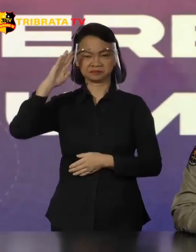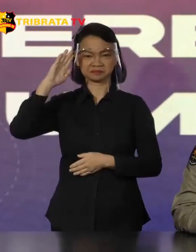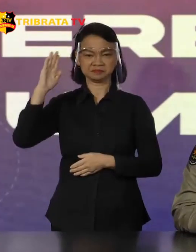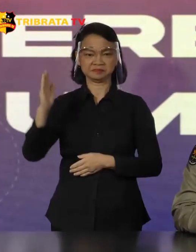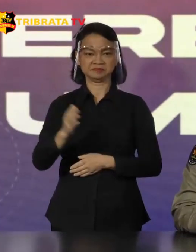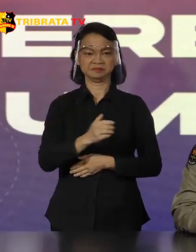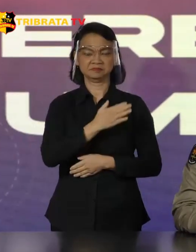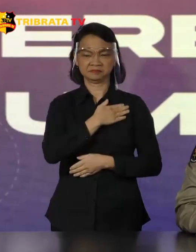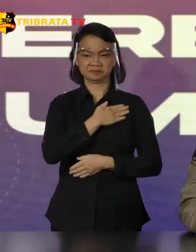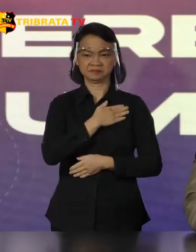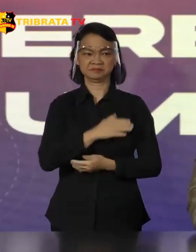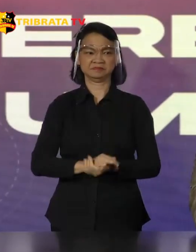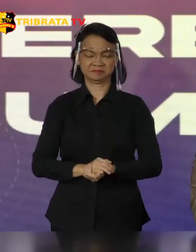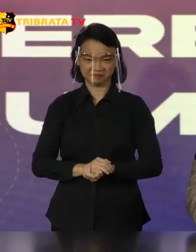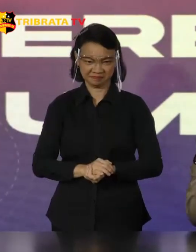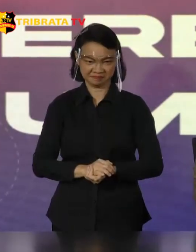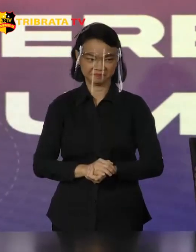warahmatullahi wabarakatuh